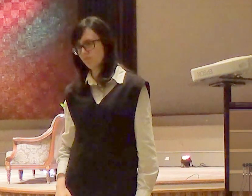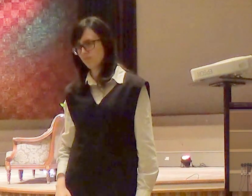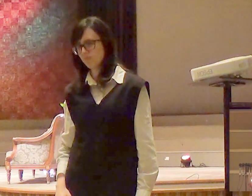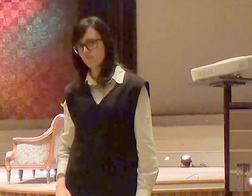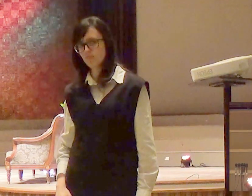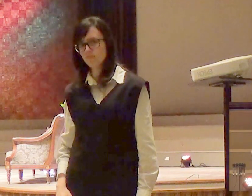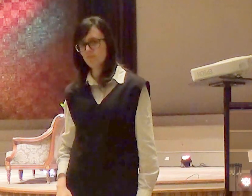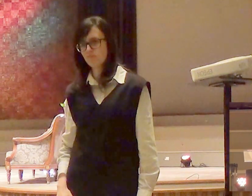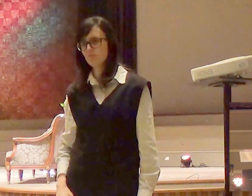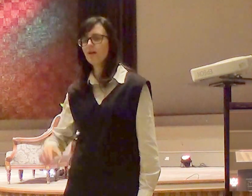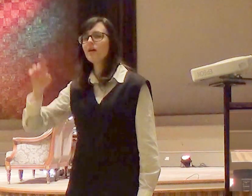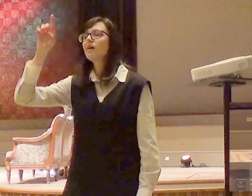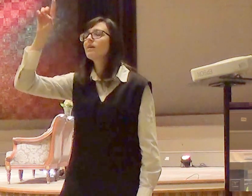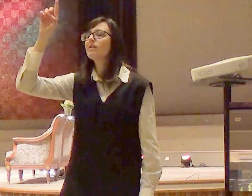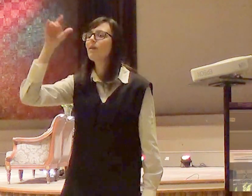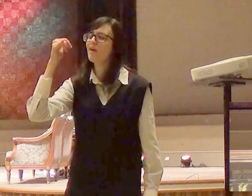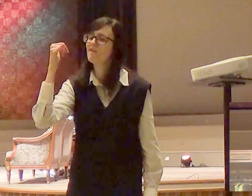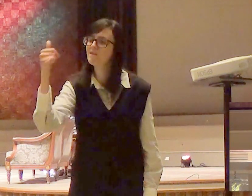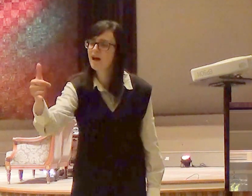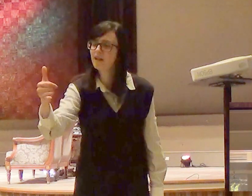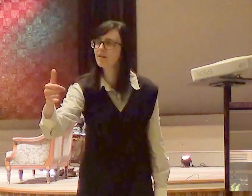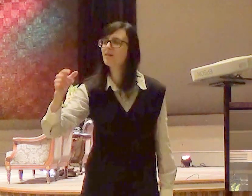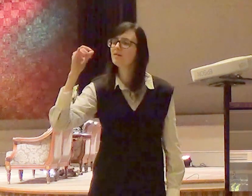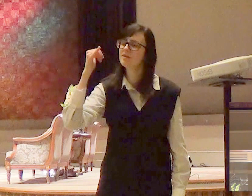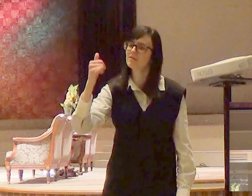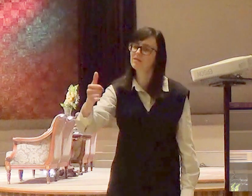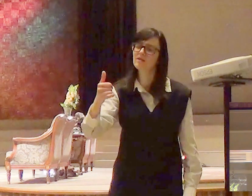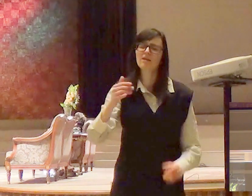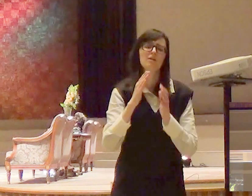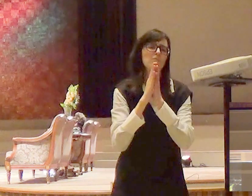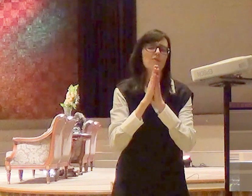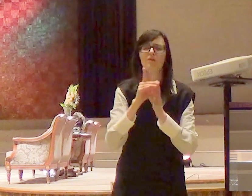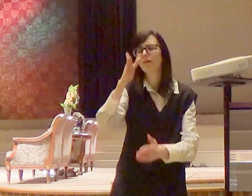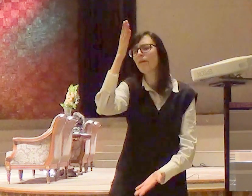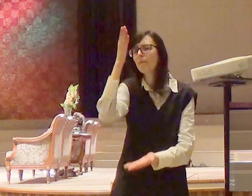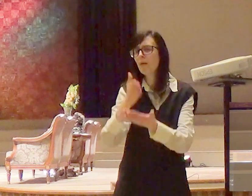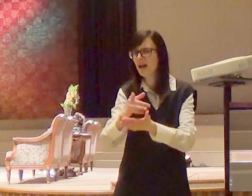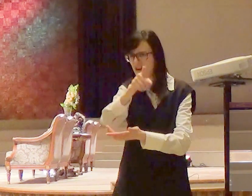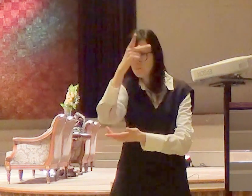está dizendo para alguns de vocês sai do meio dessa gente